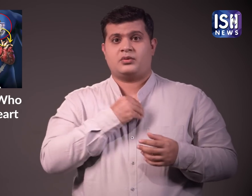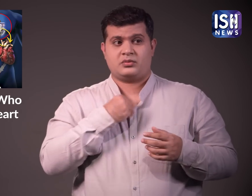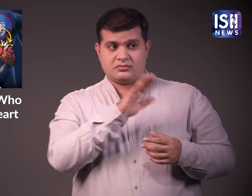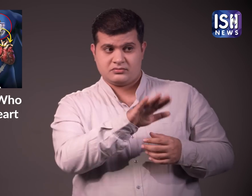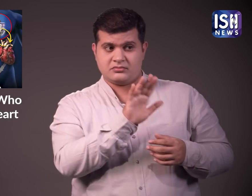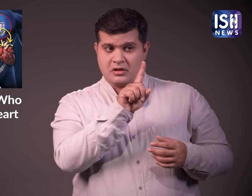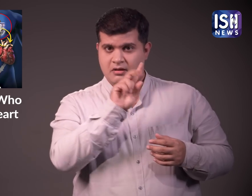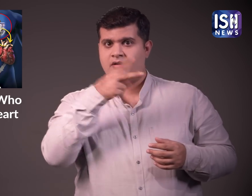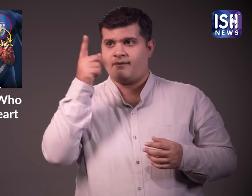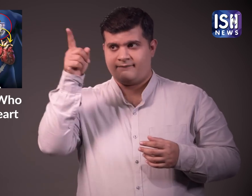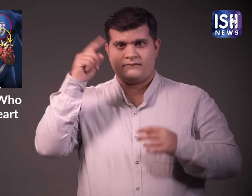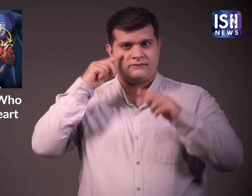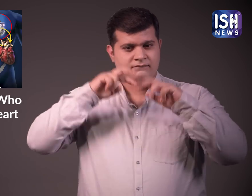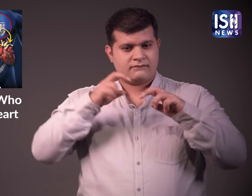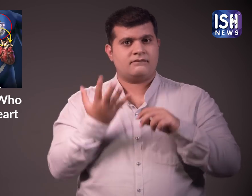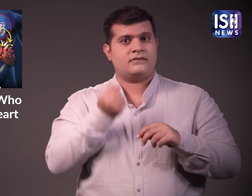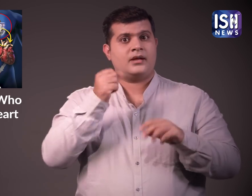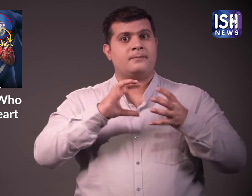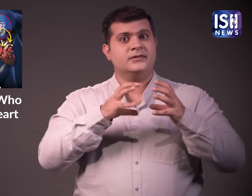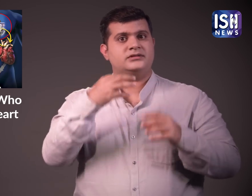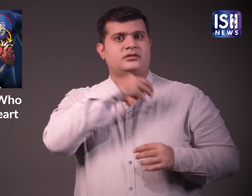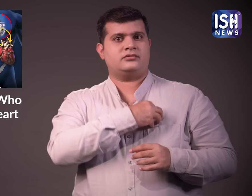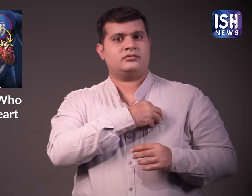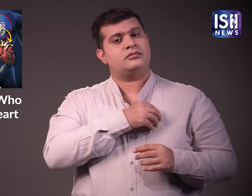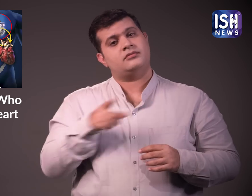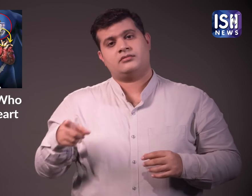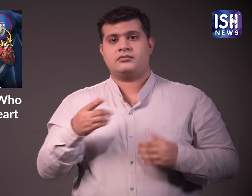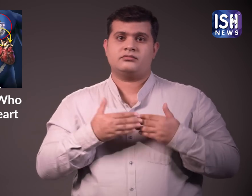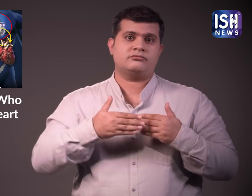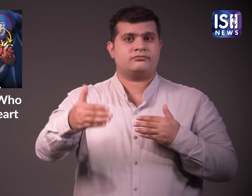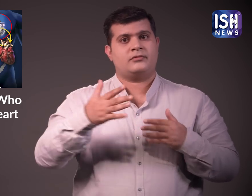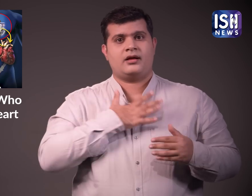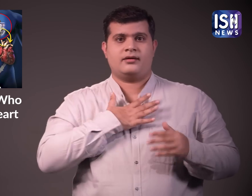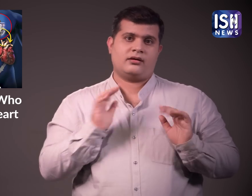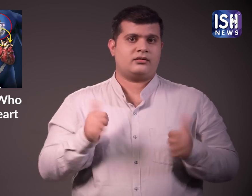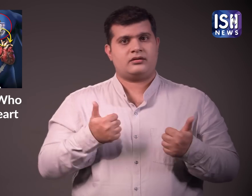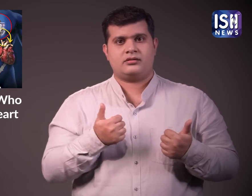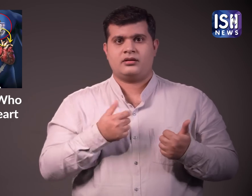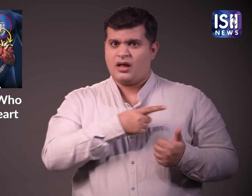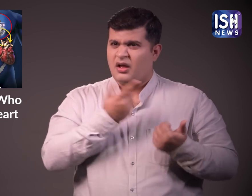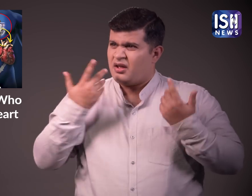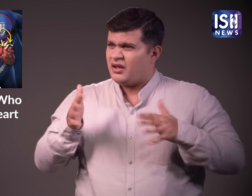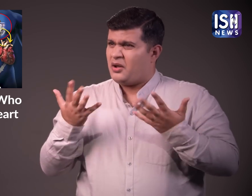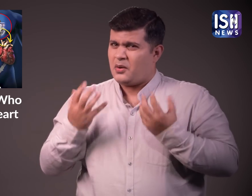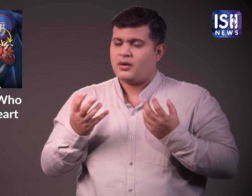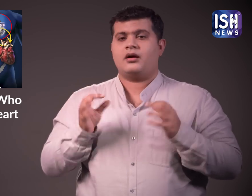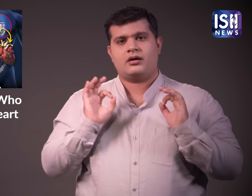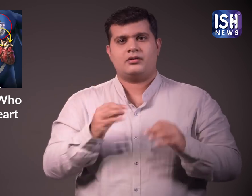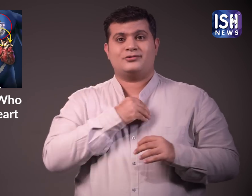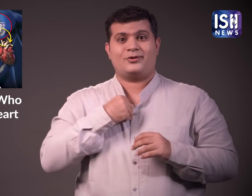डॉक्टरों ने तब उसे उस मशीन के बारे में बताया जो क्रेक को लंबा जीवन जीने में मदद कर सकती है अपने पती